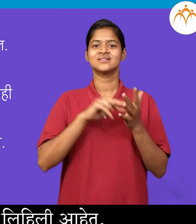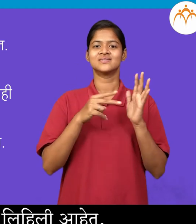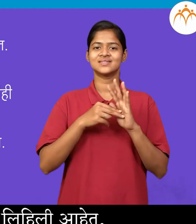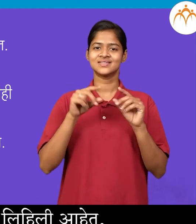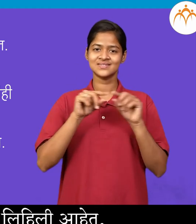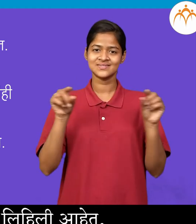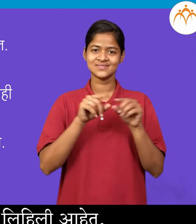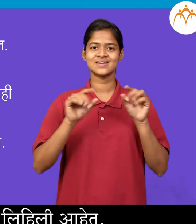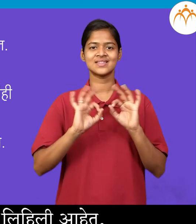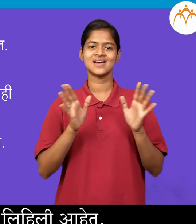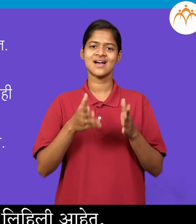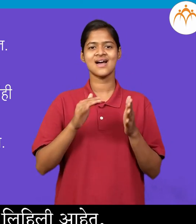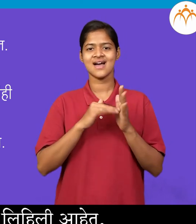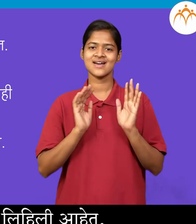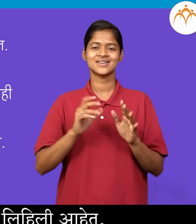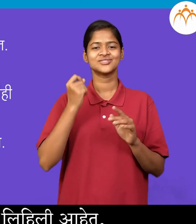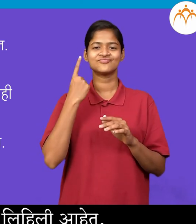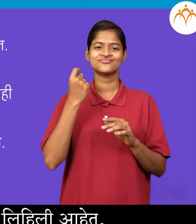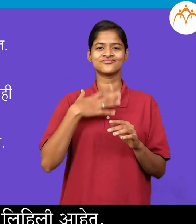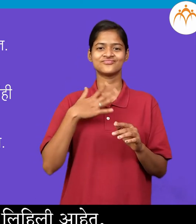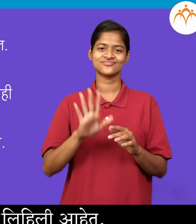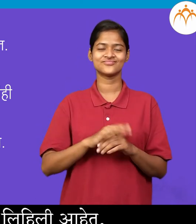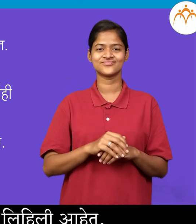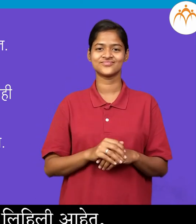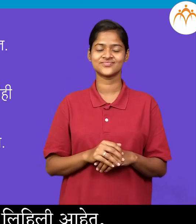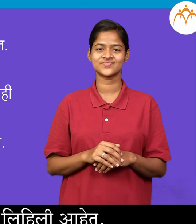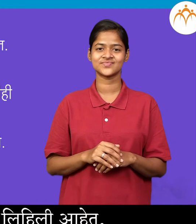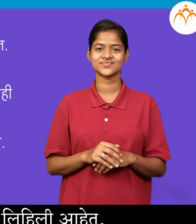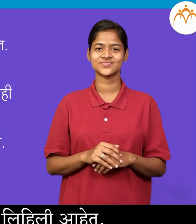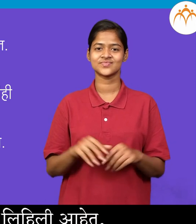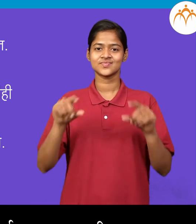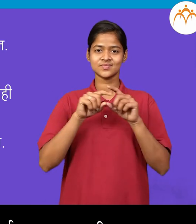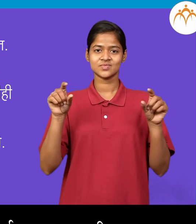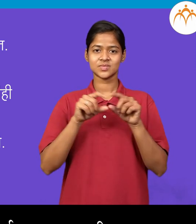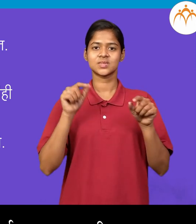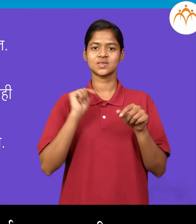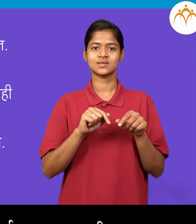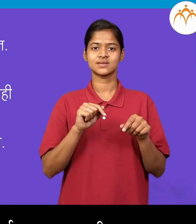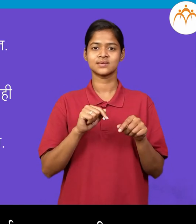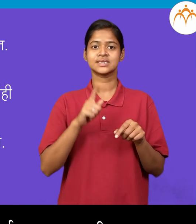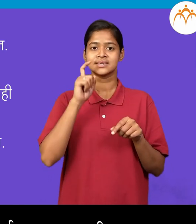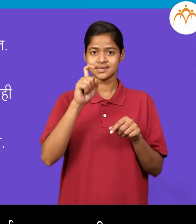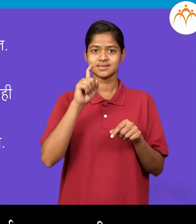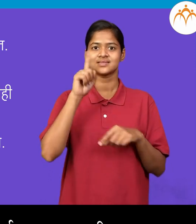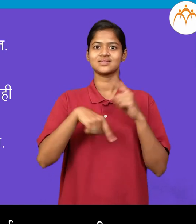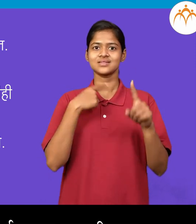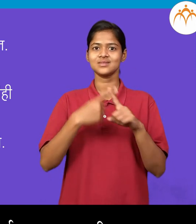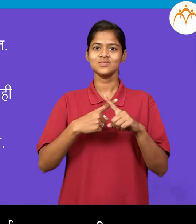वाक्या लीनेली आहे हे आपलीला समझले या वाक्यान मधे इशा बद्दल